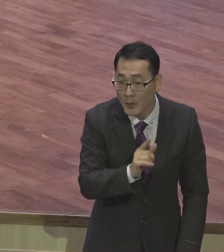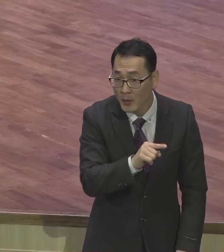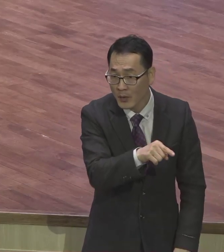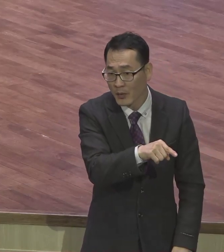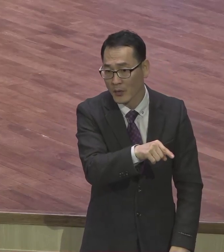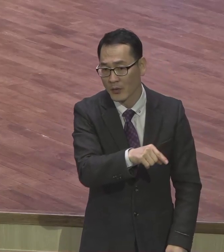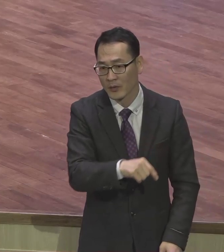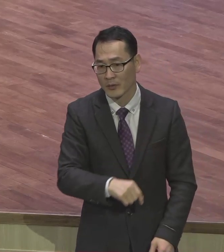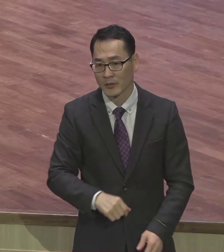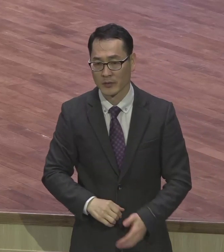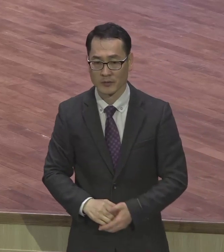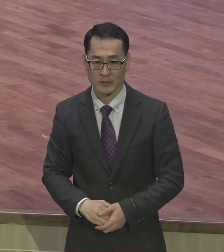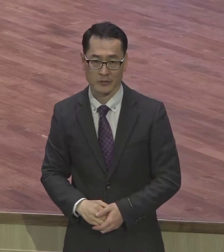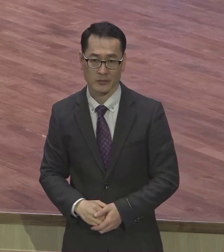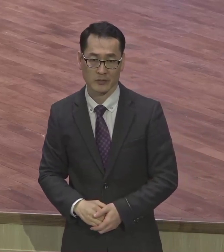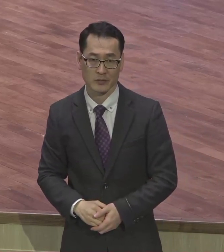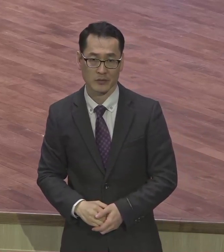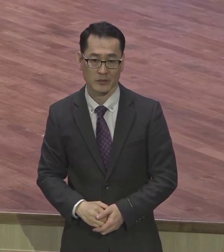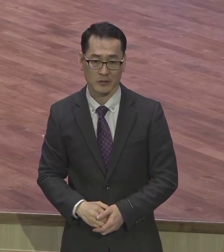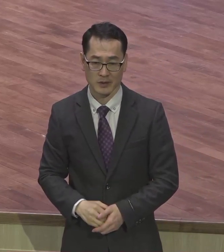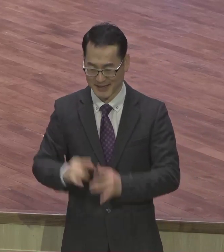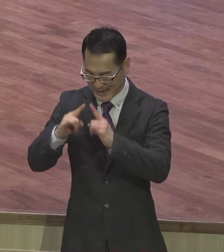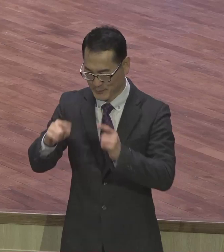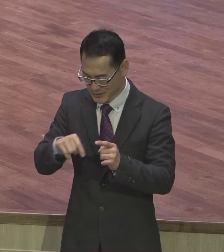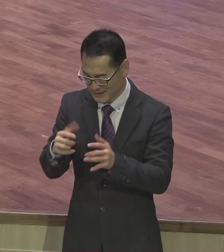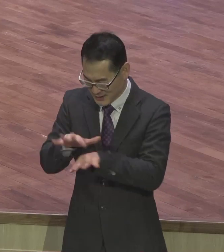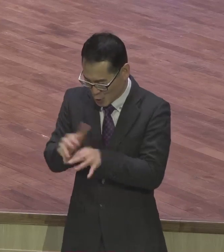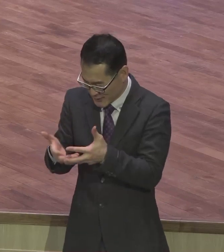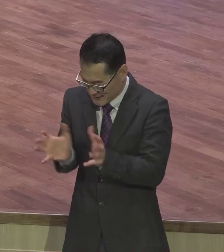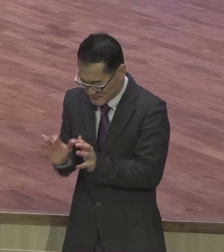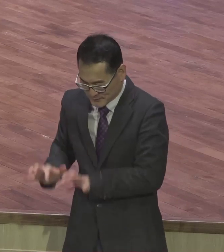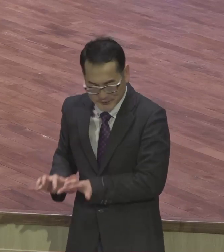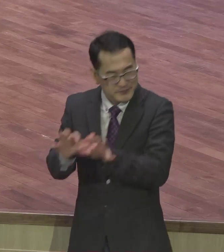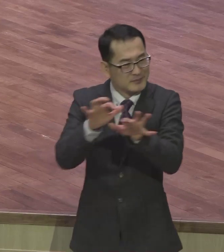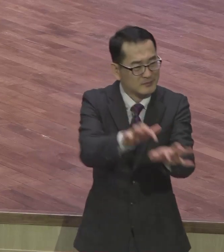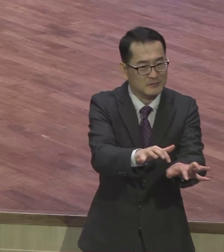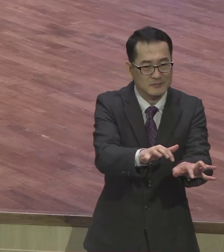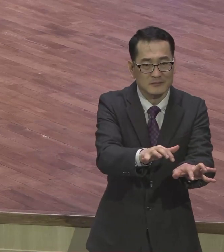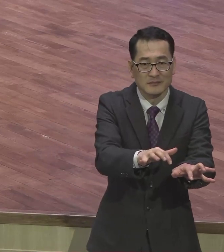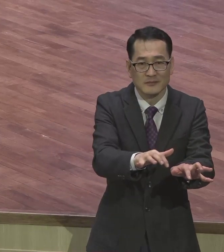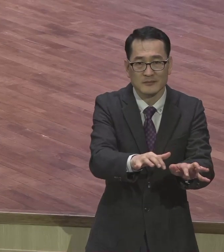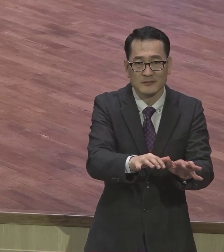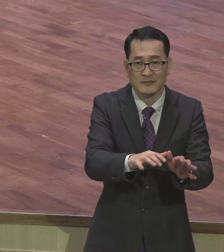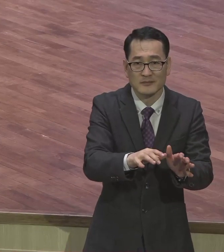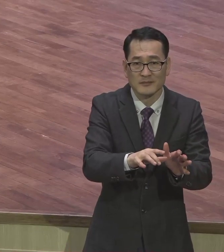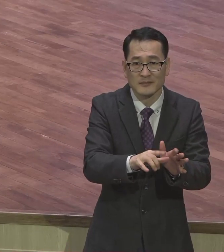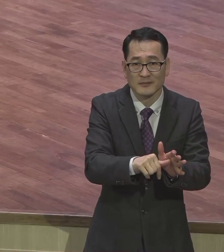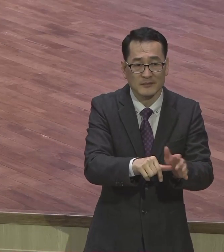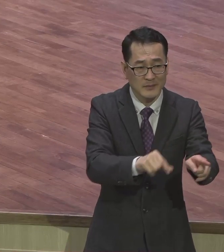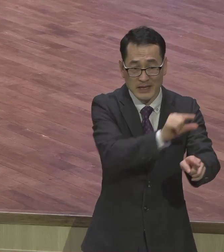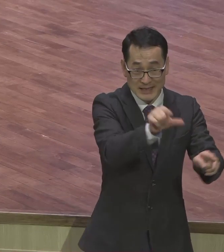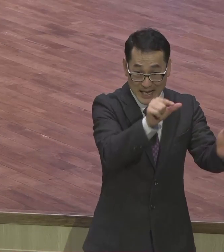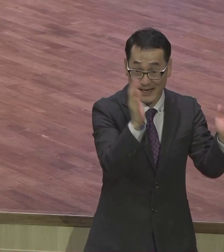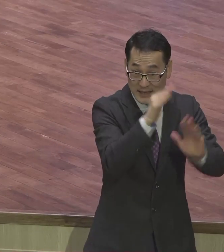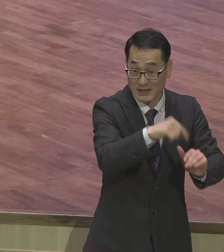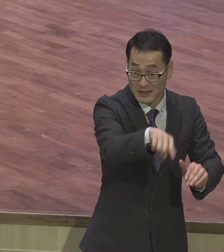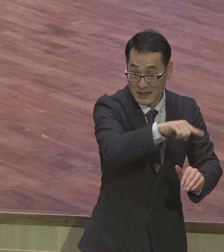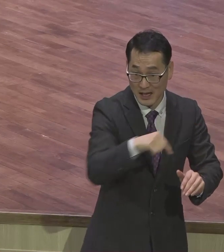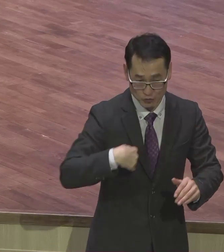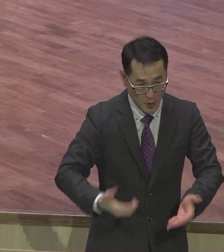교회에서 갔는데 갖는 팀들을 안 하고 이분들이 전부 다 신학생들이 다 조인태